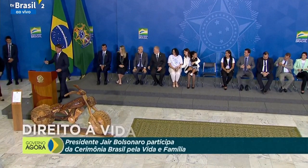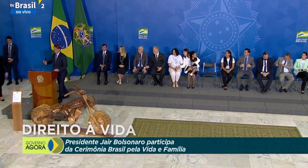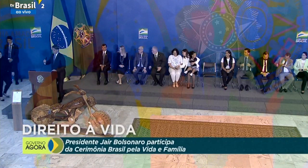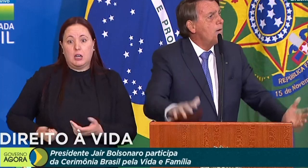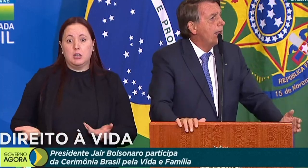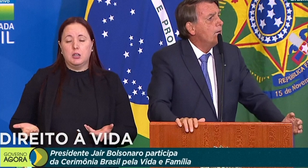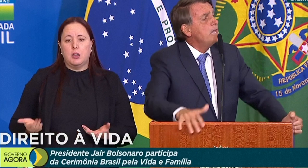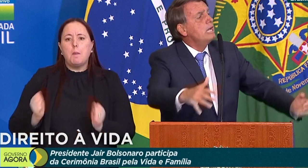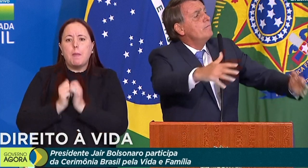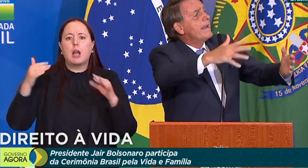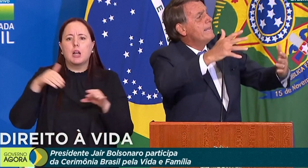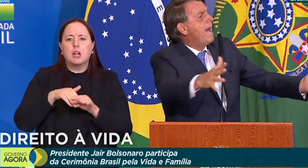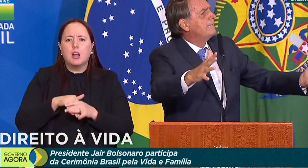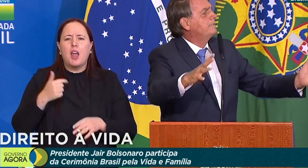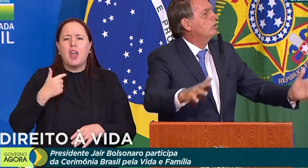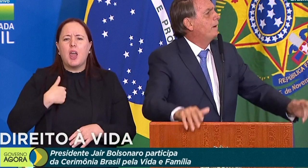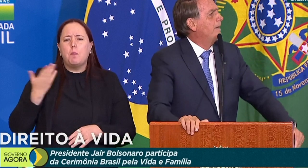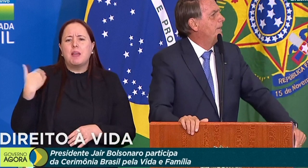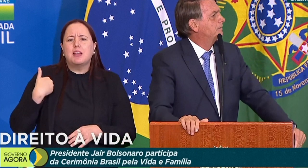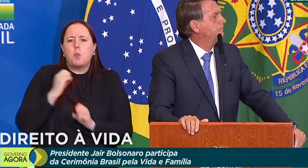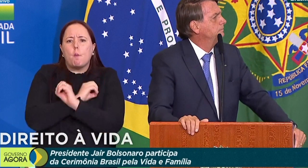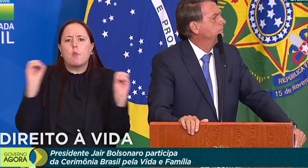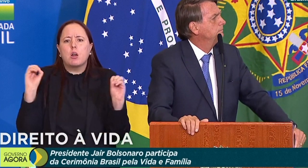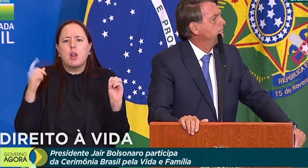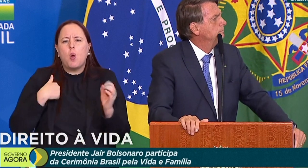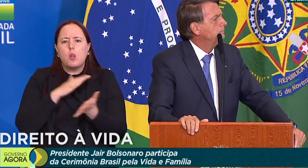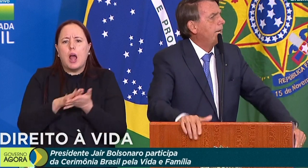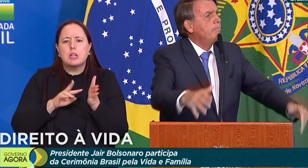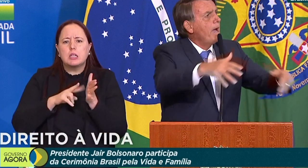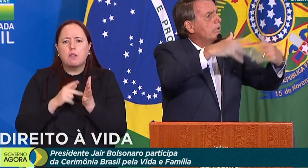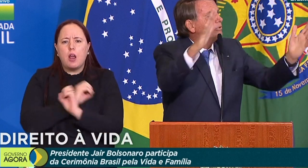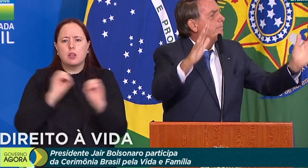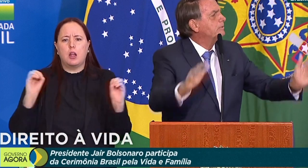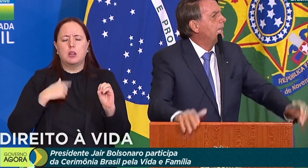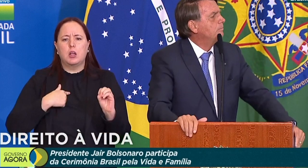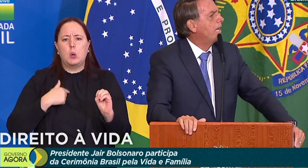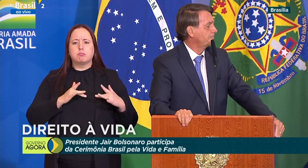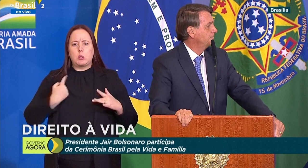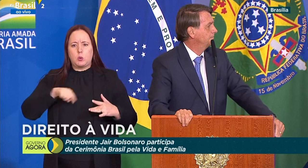Corte. Ao mesmo tempo, ele questionou mais uma vez a confiabilidade do sistema eleitoral.